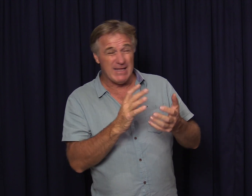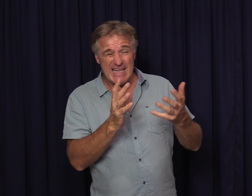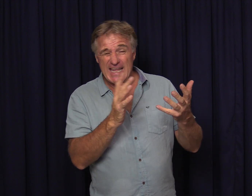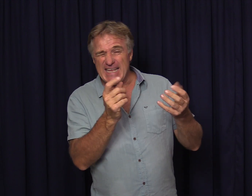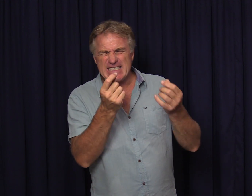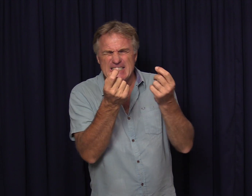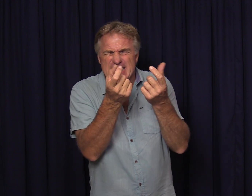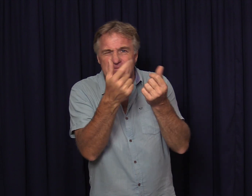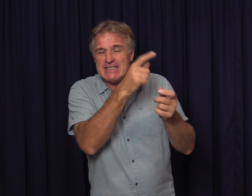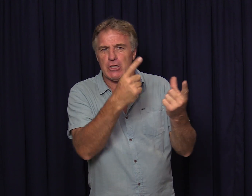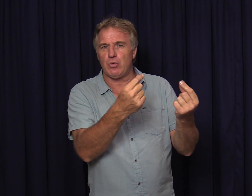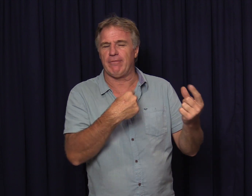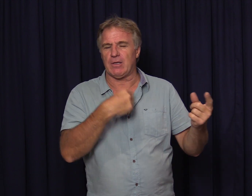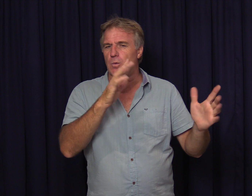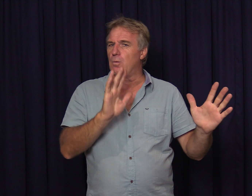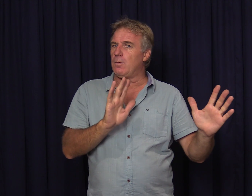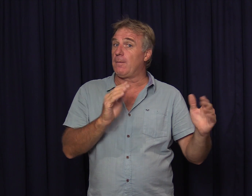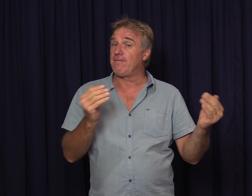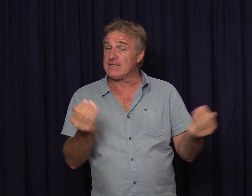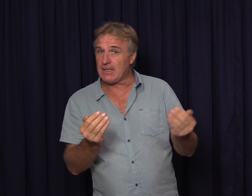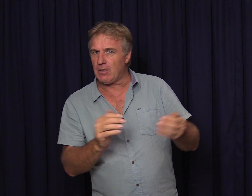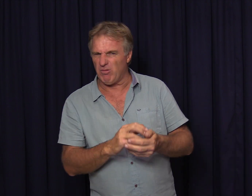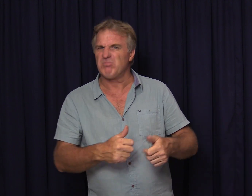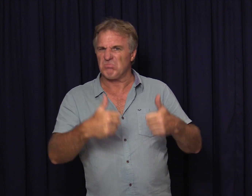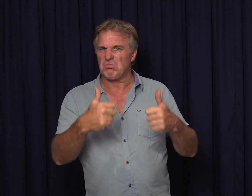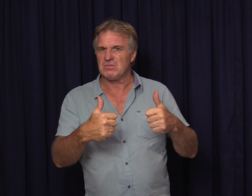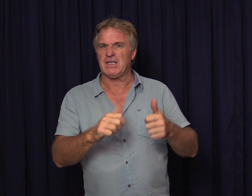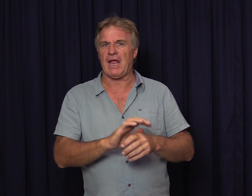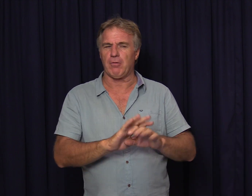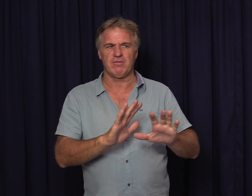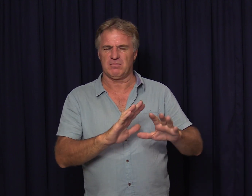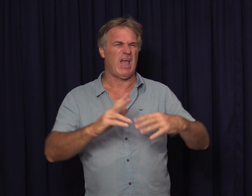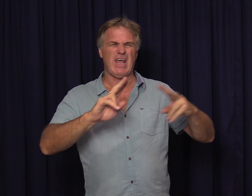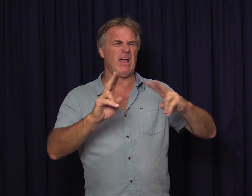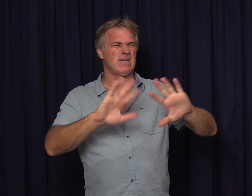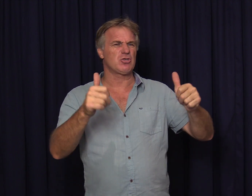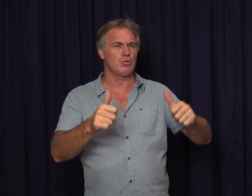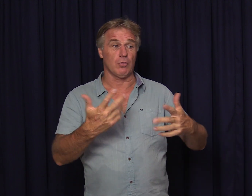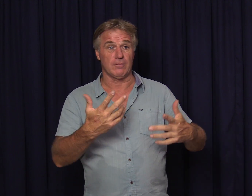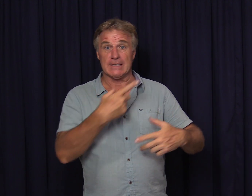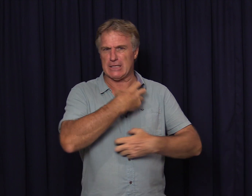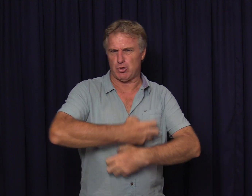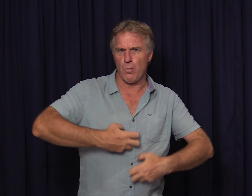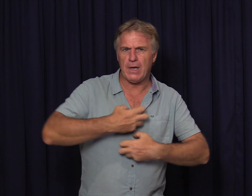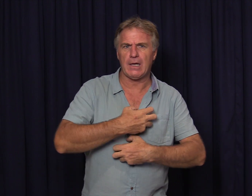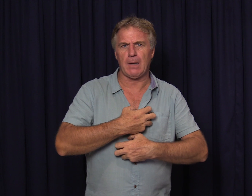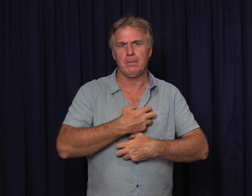iets wat sy doen nou weet ek wow verzichtig of sy reig of alles is goed of sy is omgekrap